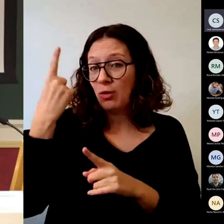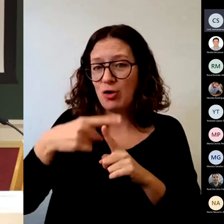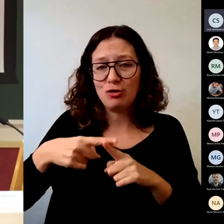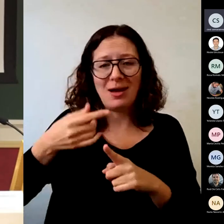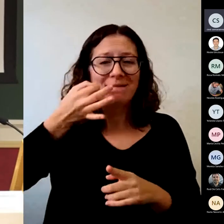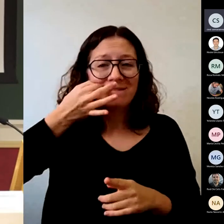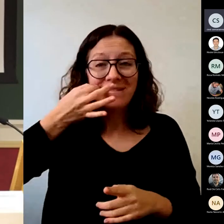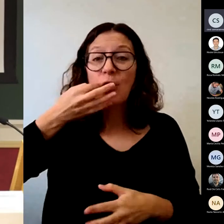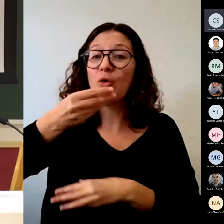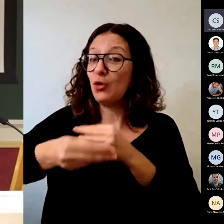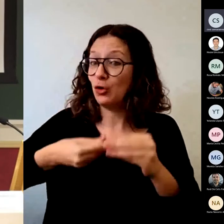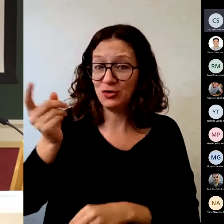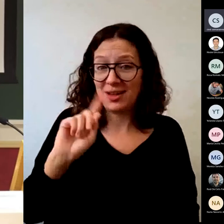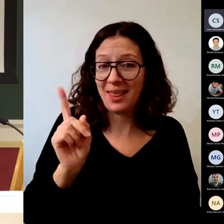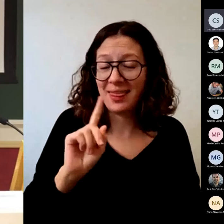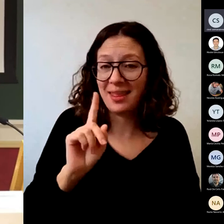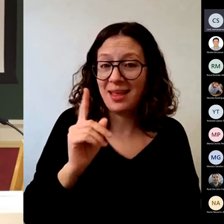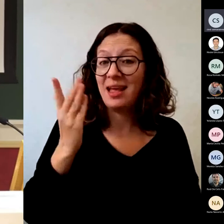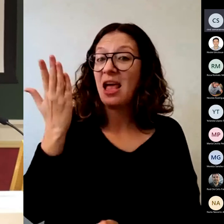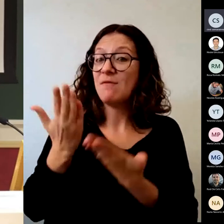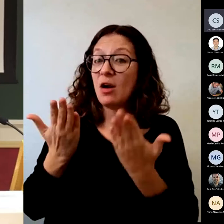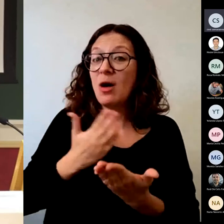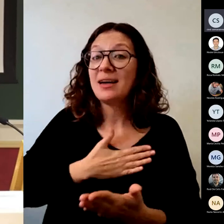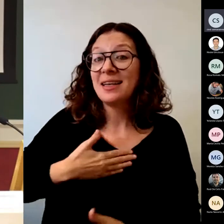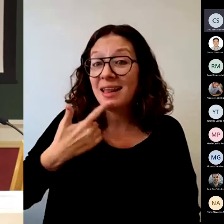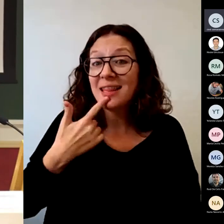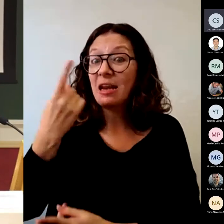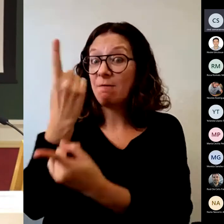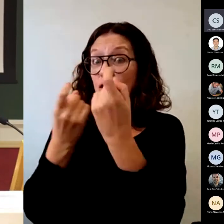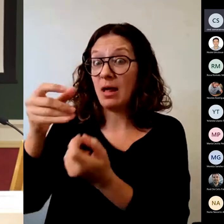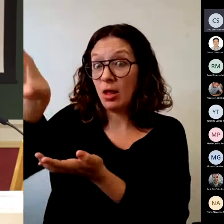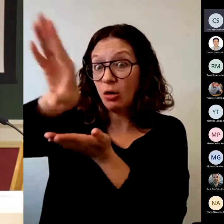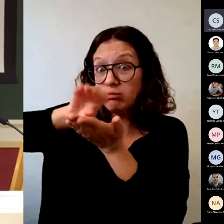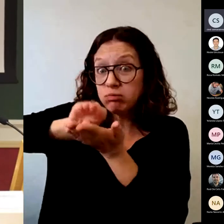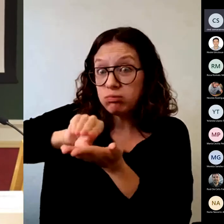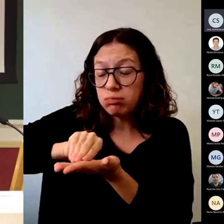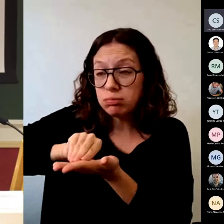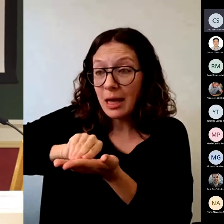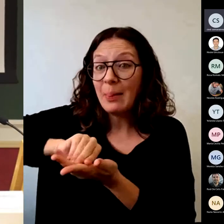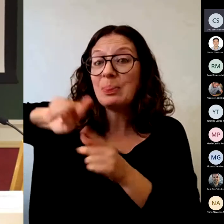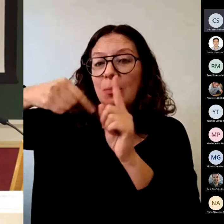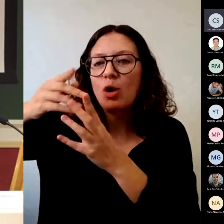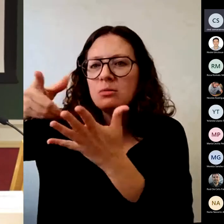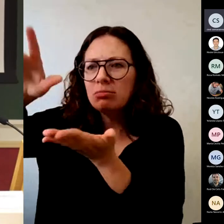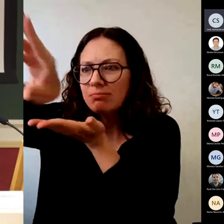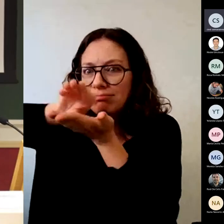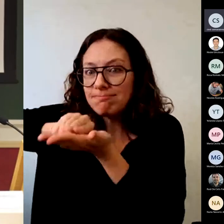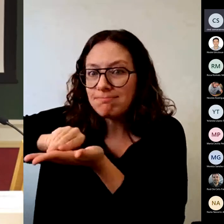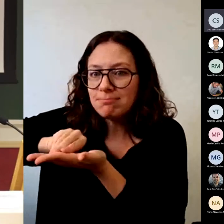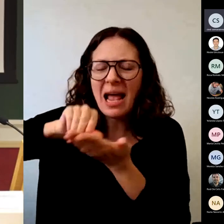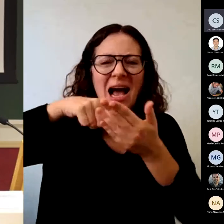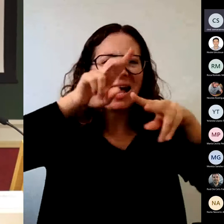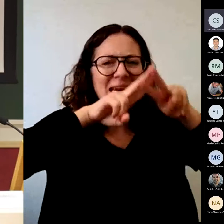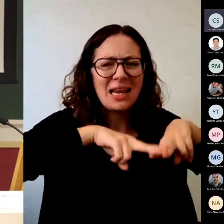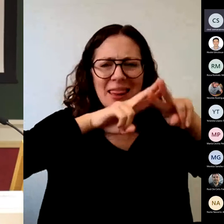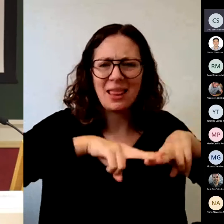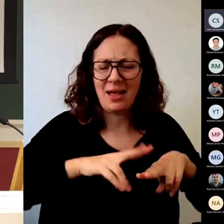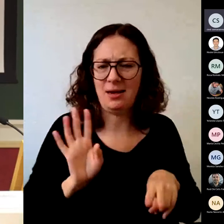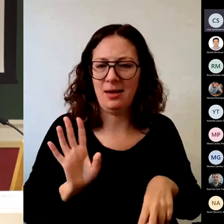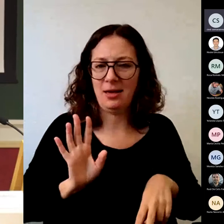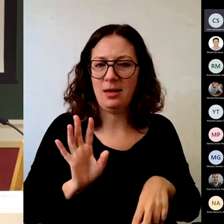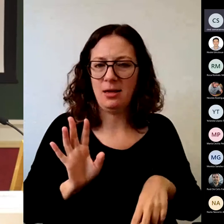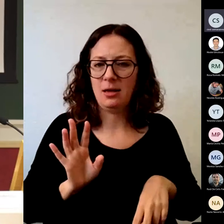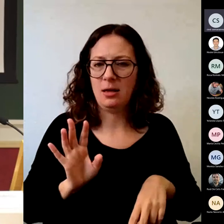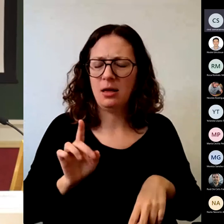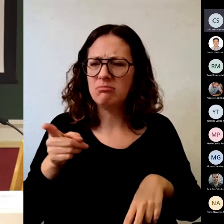valorar y analizar esa información. El profesor tiene que valorar porque mi alumno ha dado un